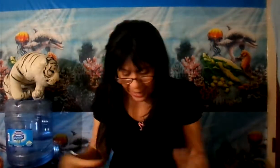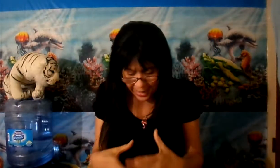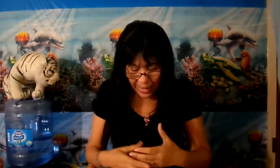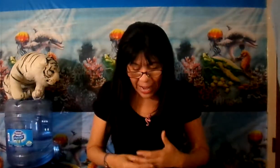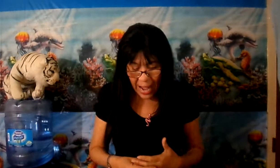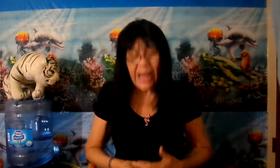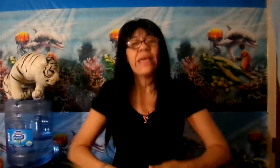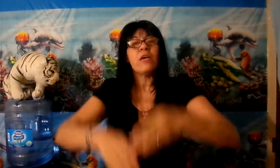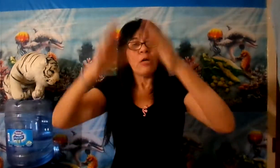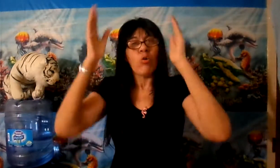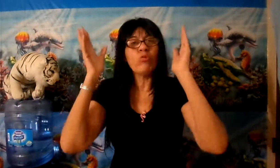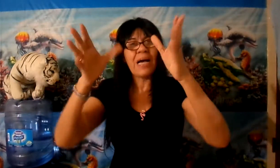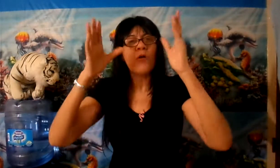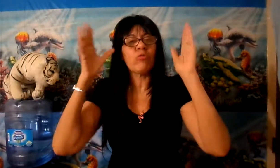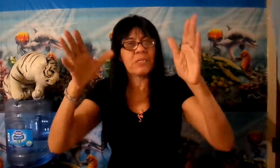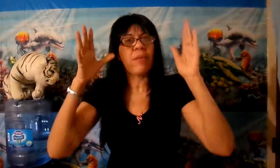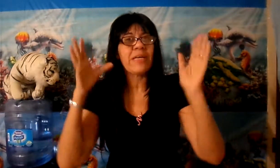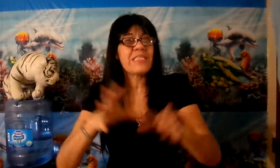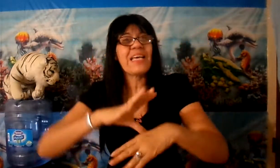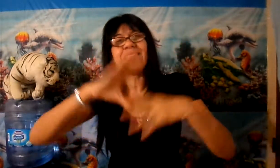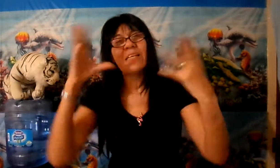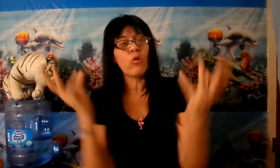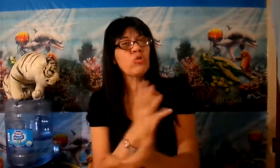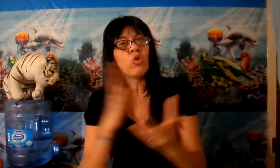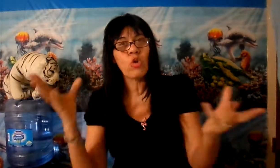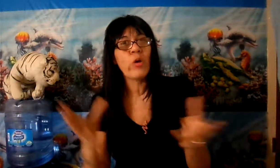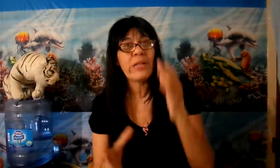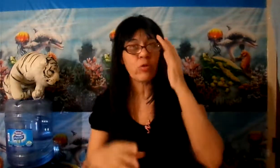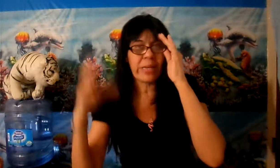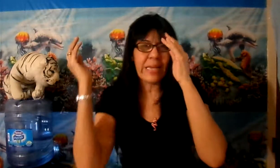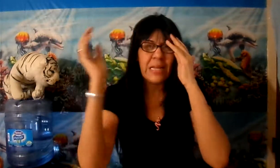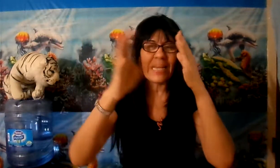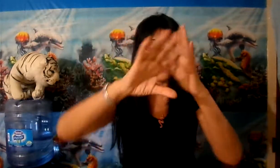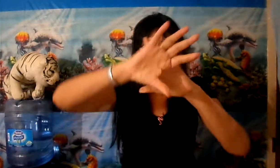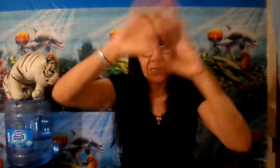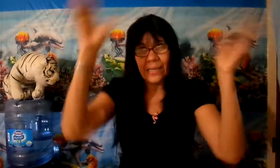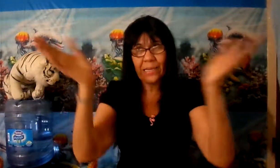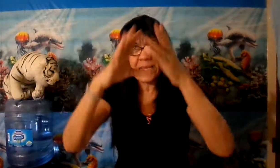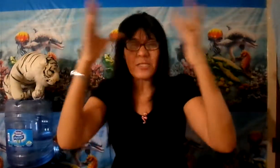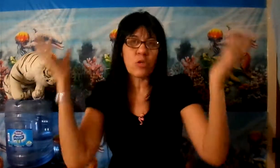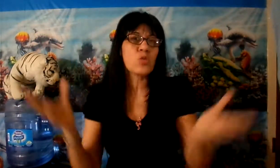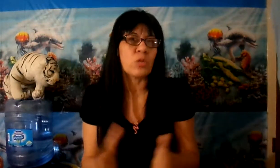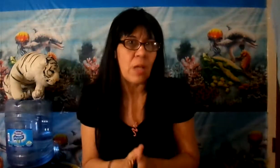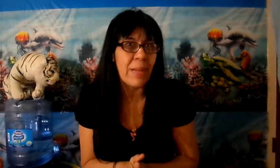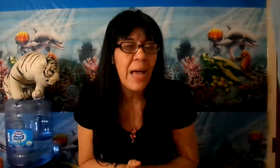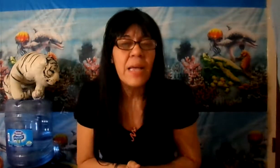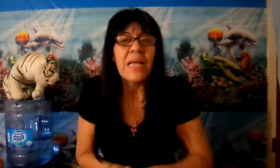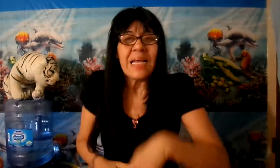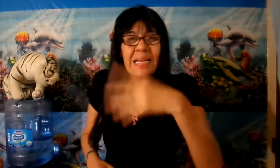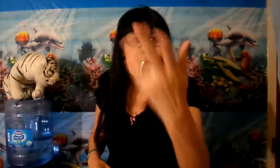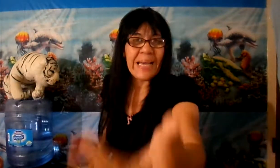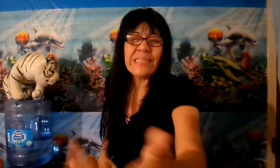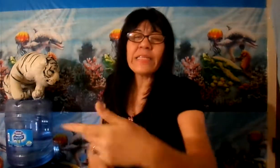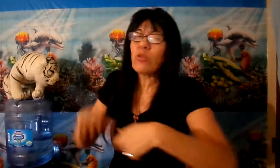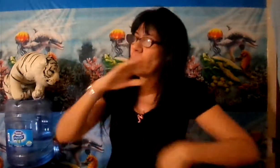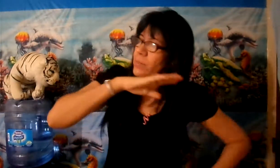hay una controversia con todo esto en las Naciones Unidas, ¿verdad? La gente duerme.